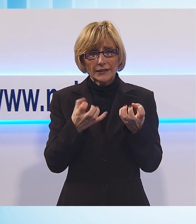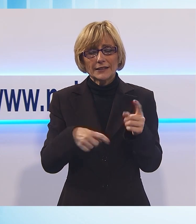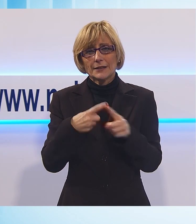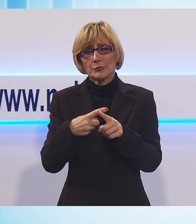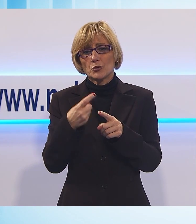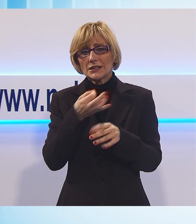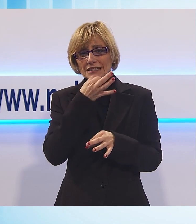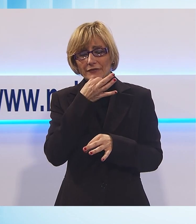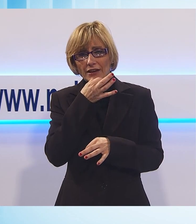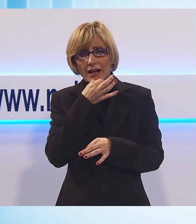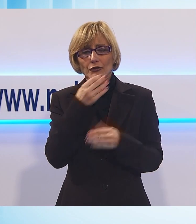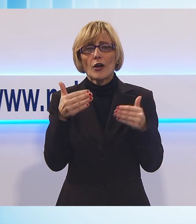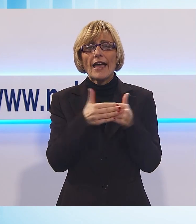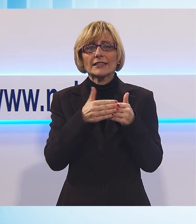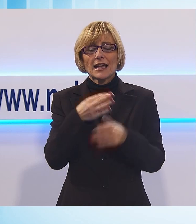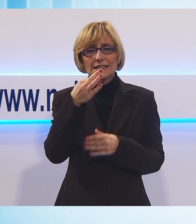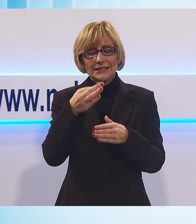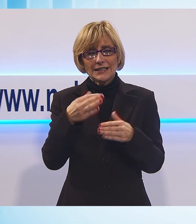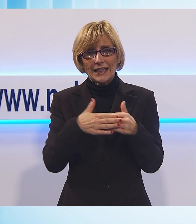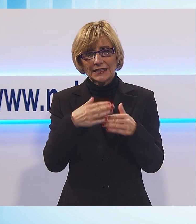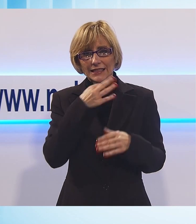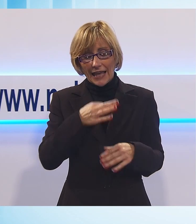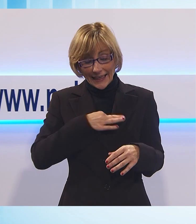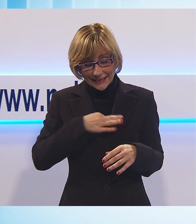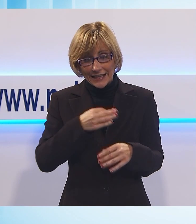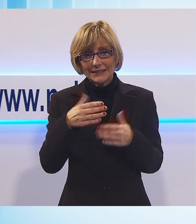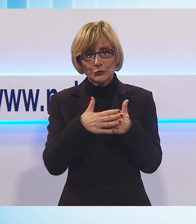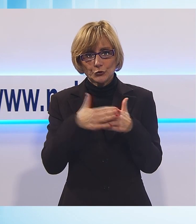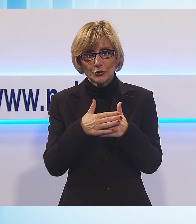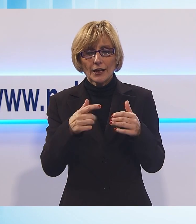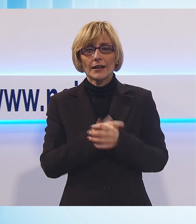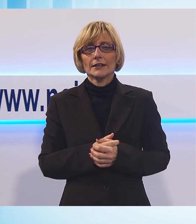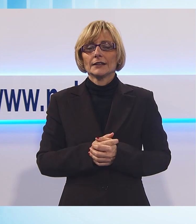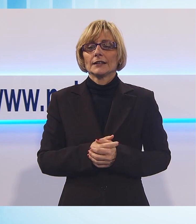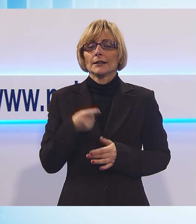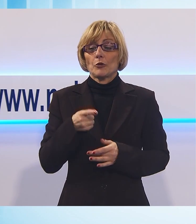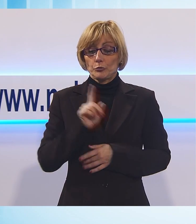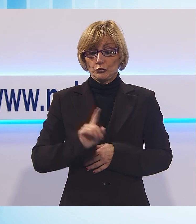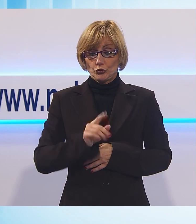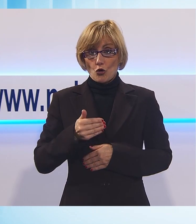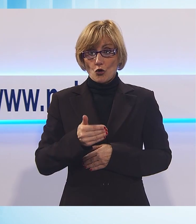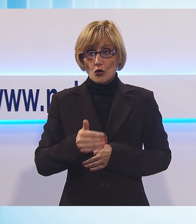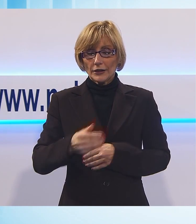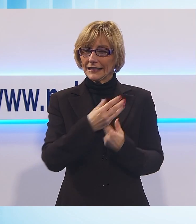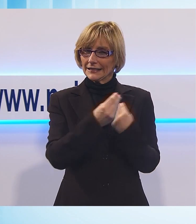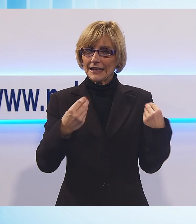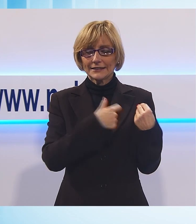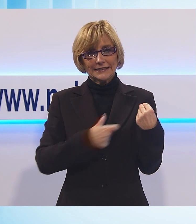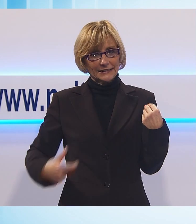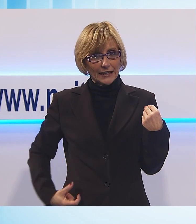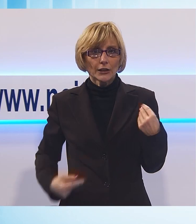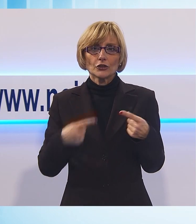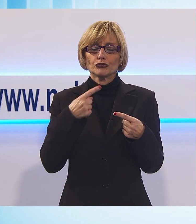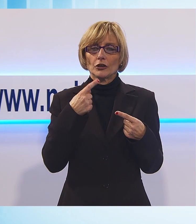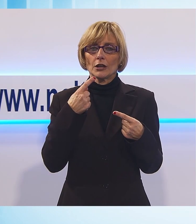all'etica istituzionale, la stessa etica che proprio in questi giorni, per altro verso, molti sindaci difendono